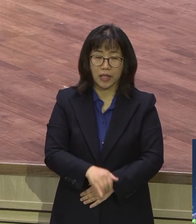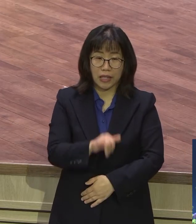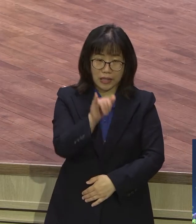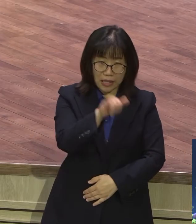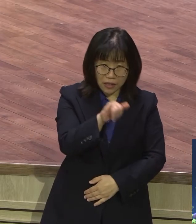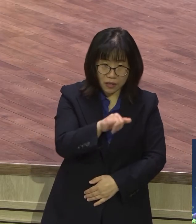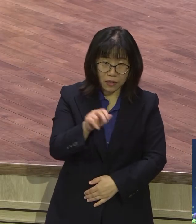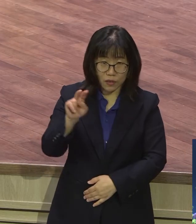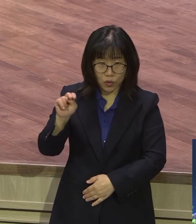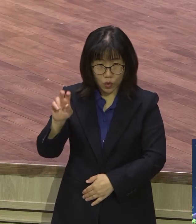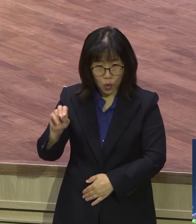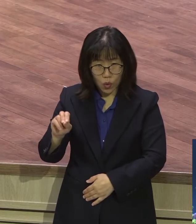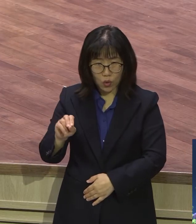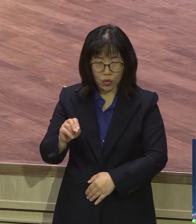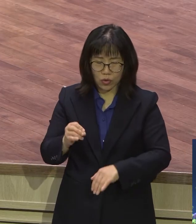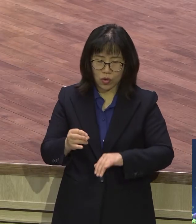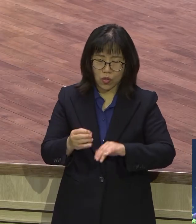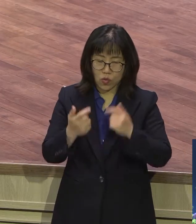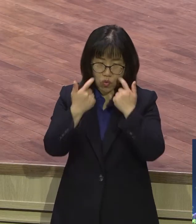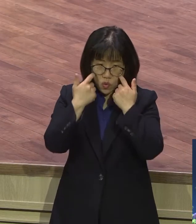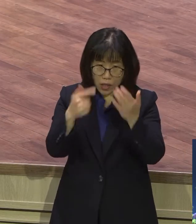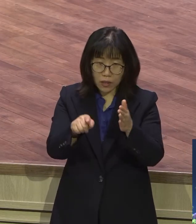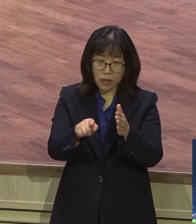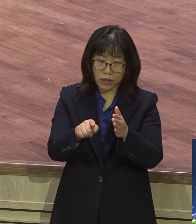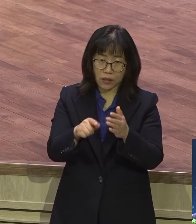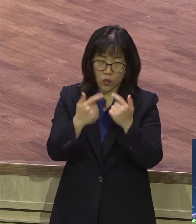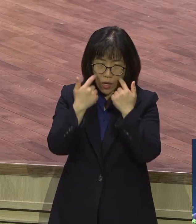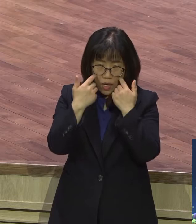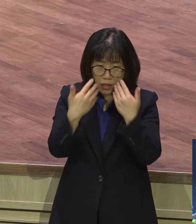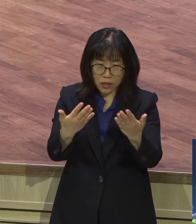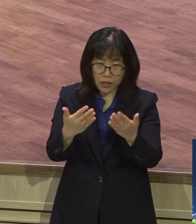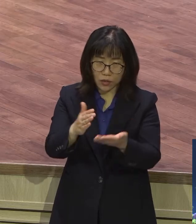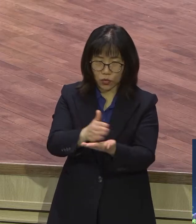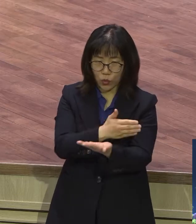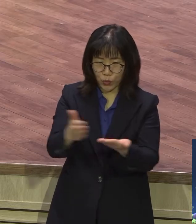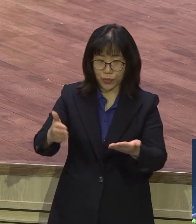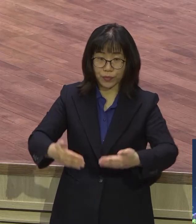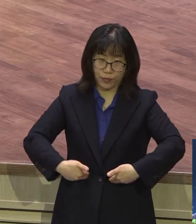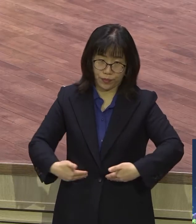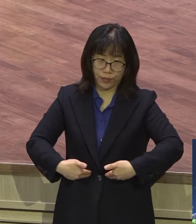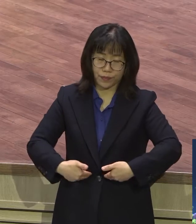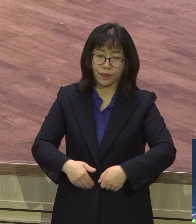아셔야 돼요 이런 세 가지 절기를 통해서 하나님께서 우리에게 말씀하신 것이 뭐냐